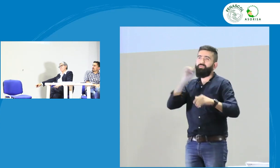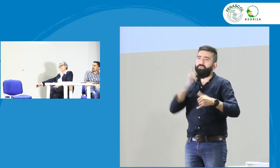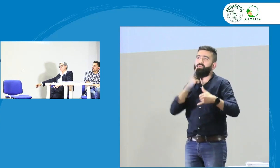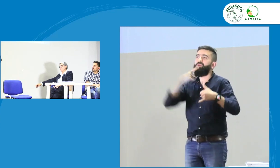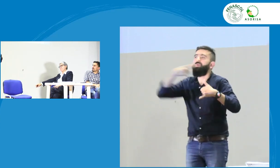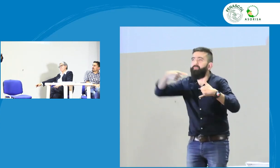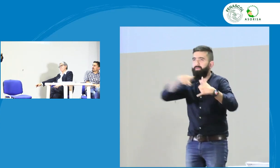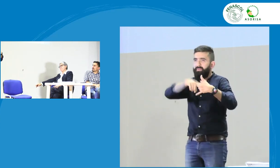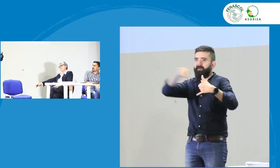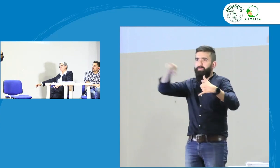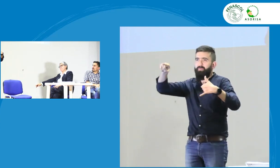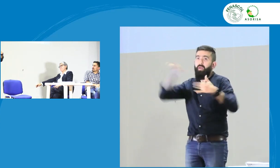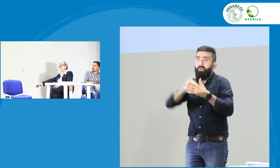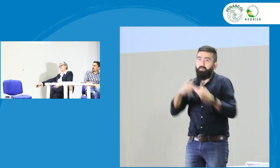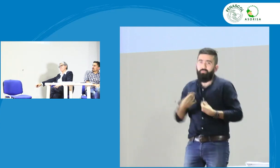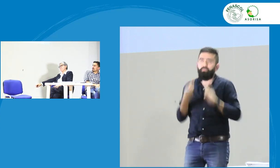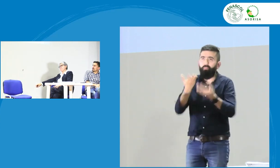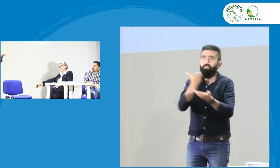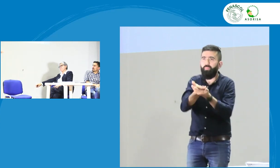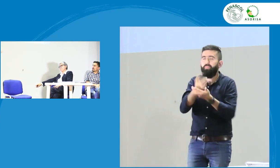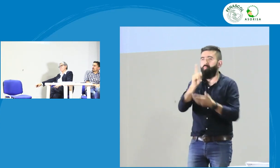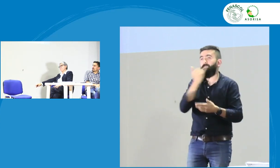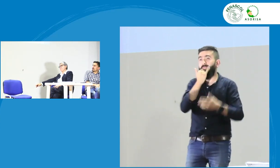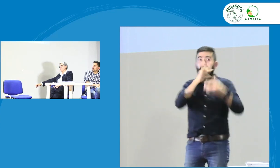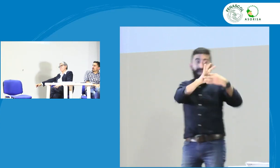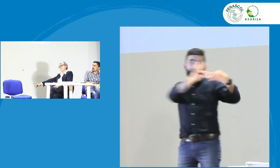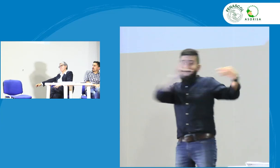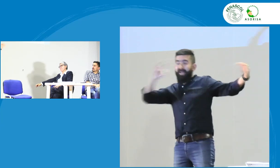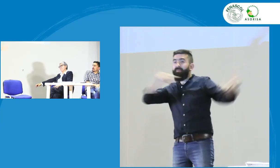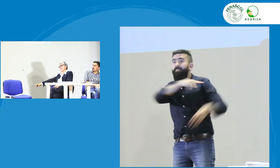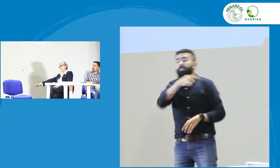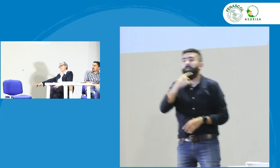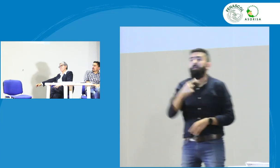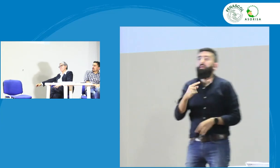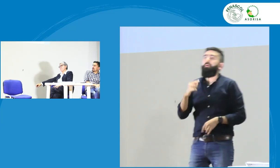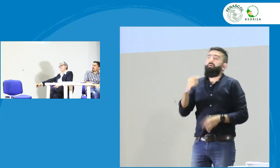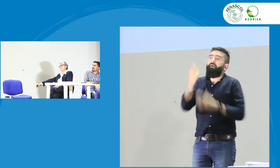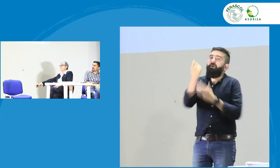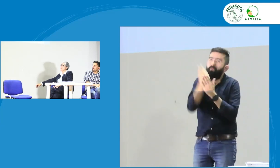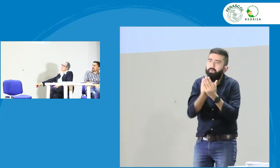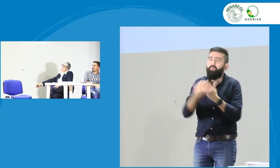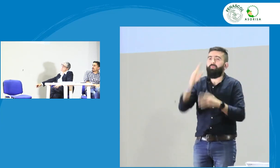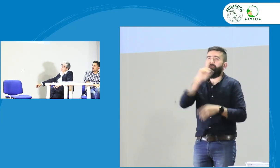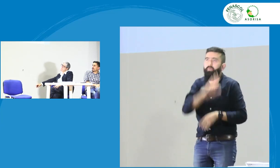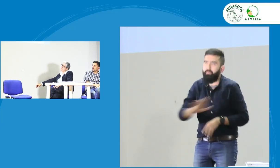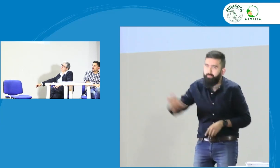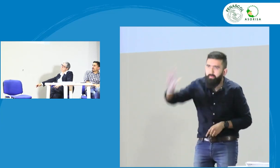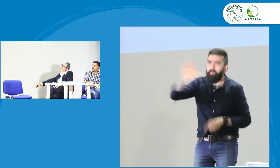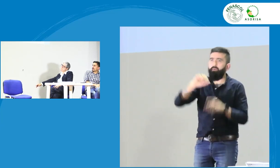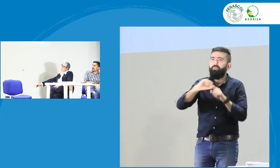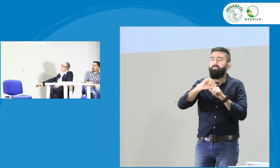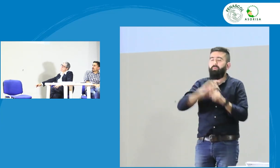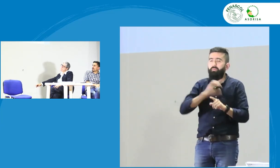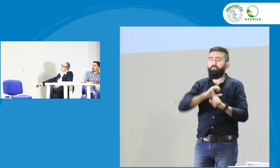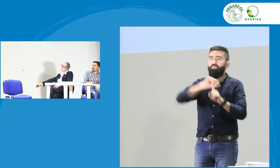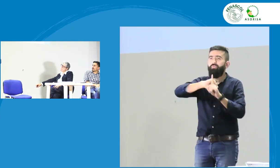consolidamos en esta seña porque es el estudio encuesta de estudio de